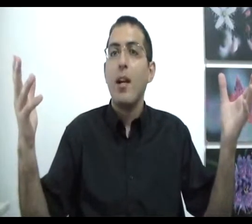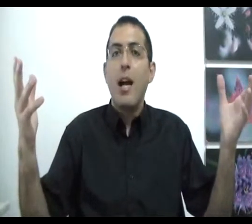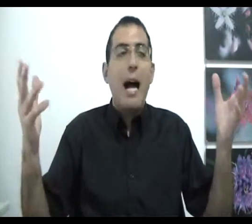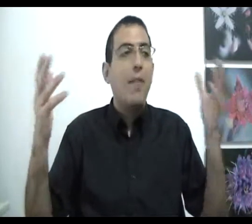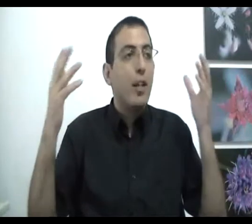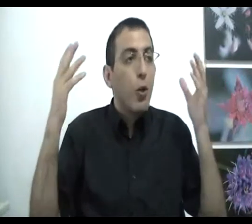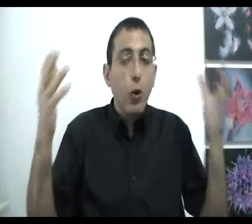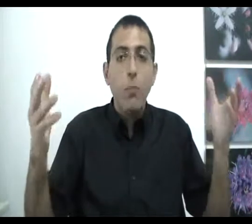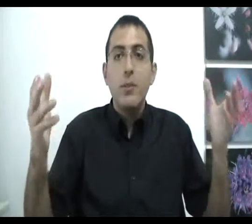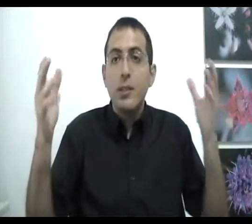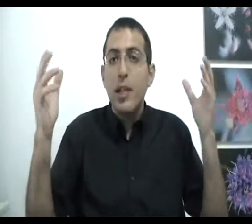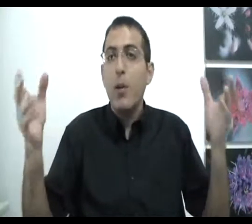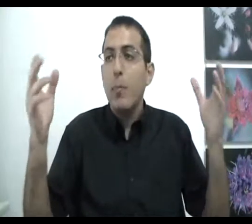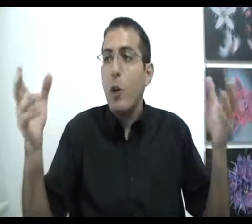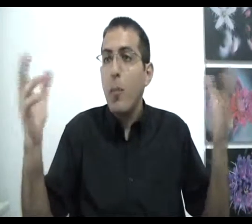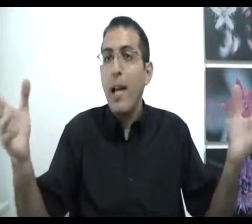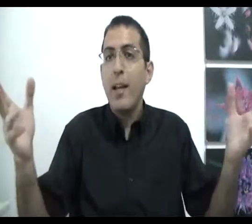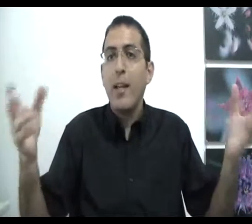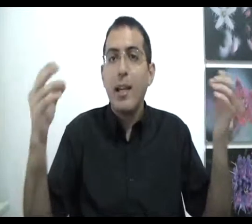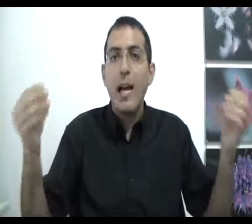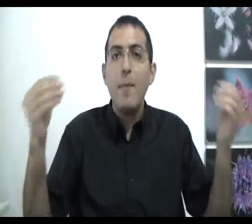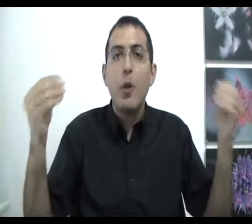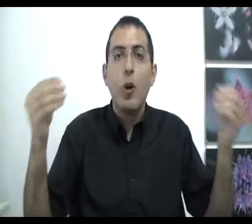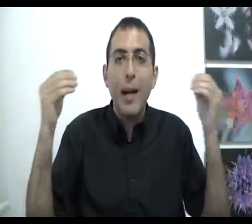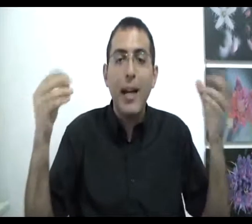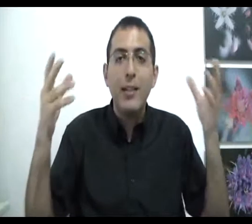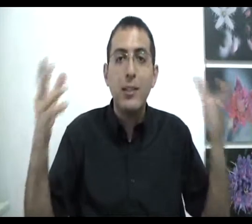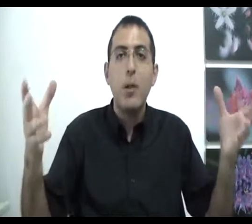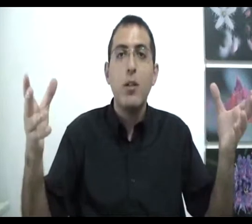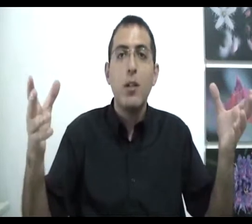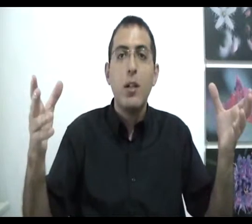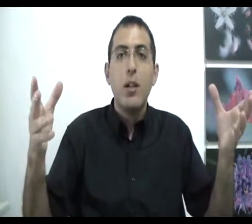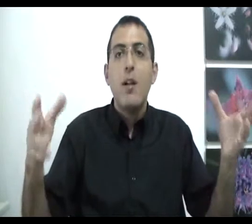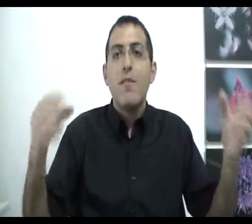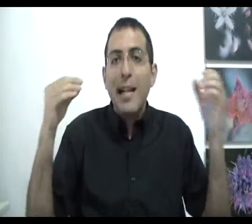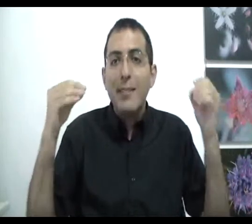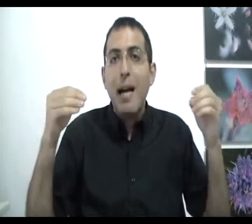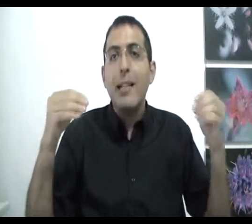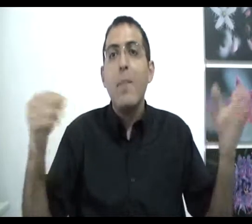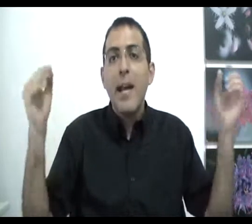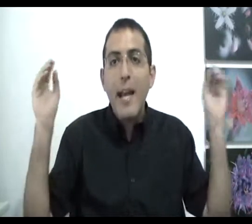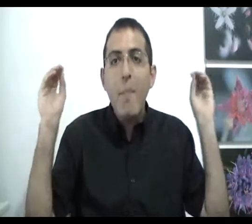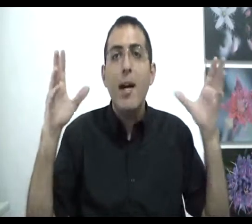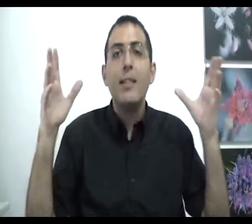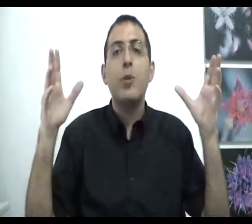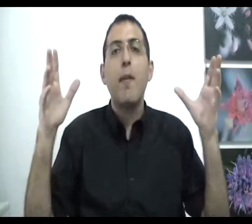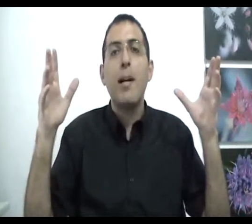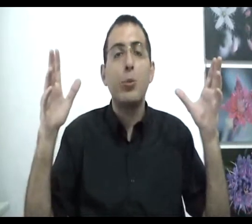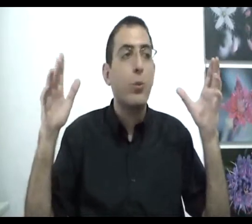אבל כלום זה לא מקום ריק כי גם המקום הריק עצמו והזמן גם הם עשויים ממשהו